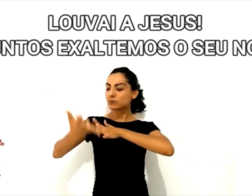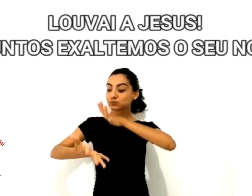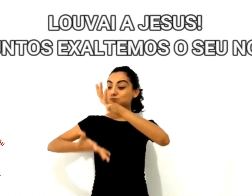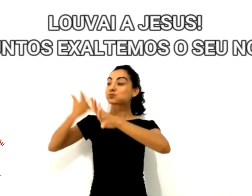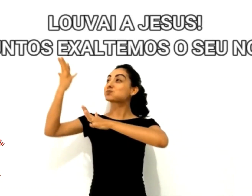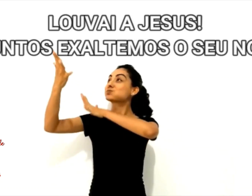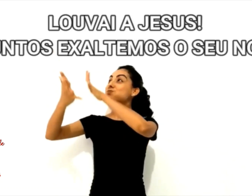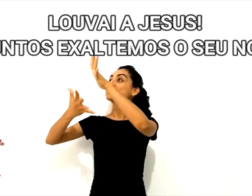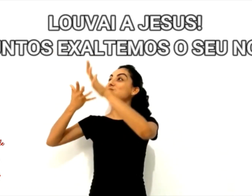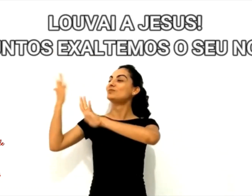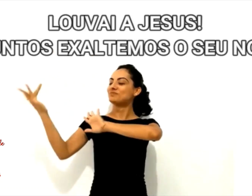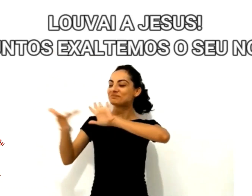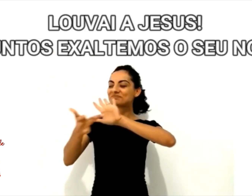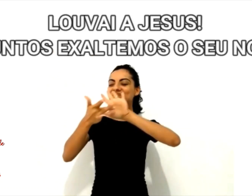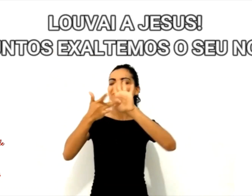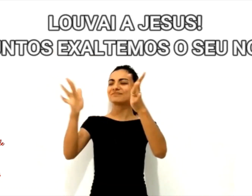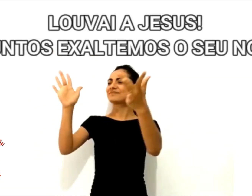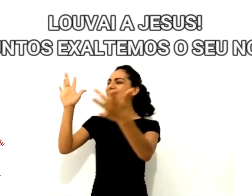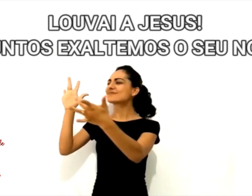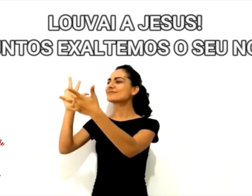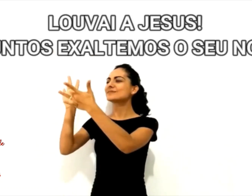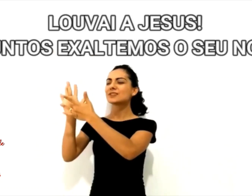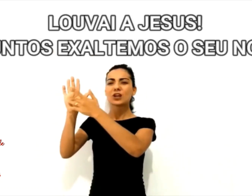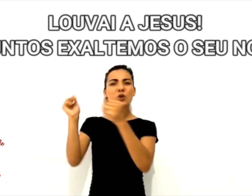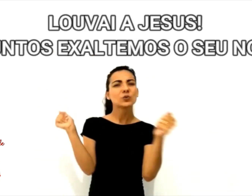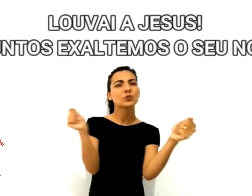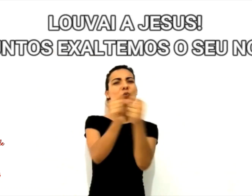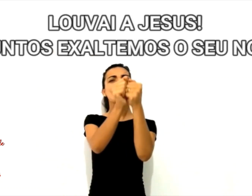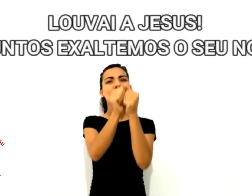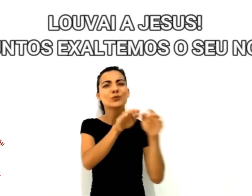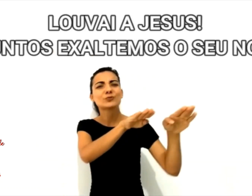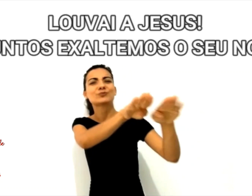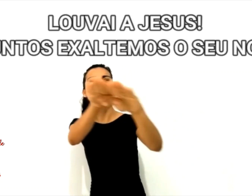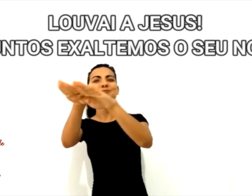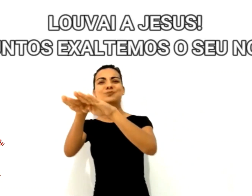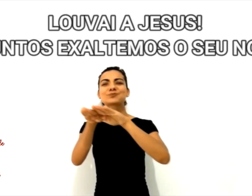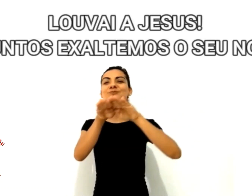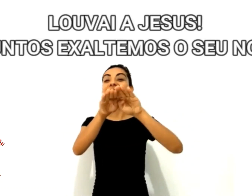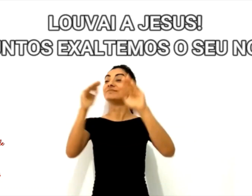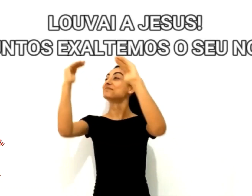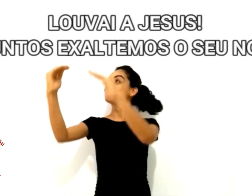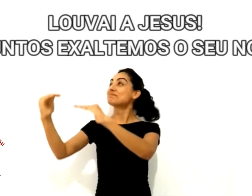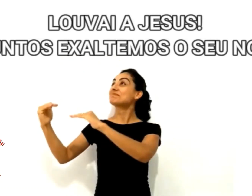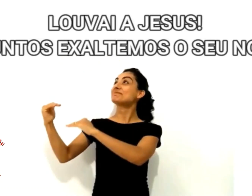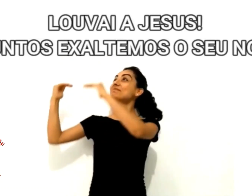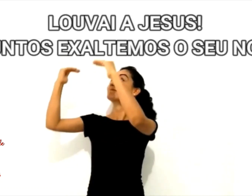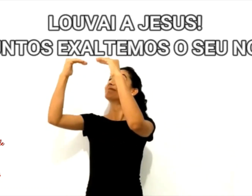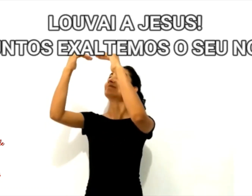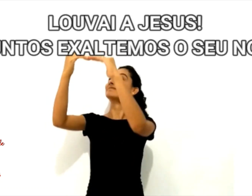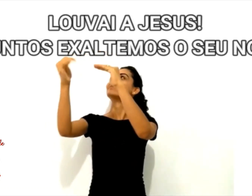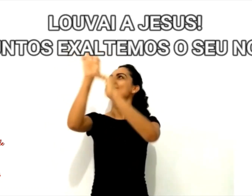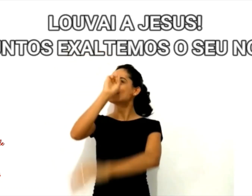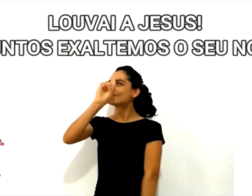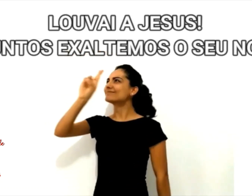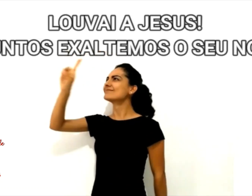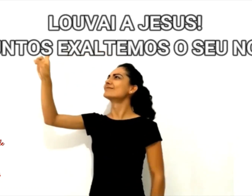a E juntos exaltemos Seu nome,